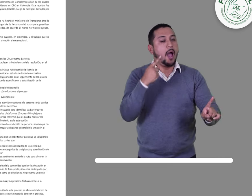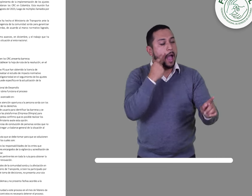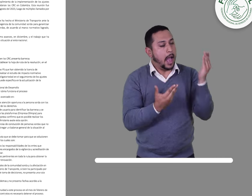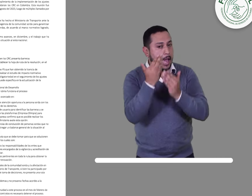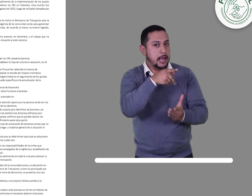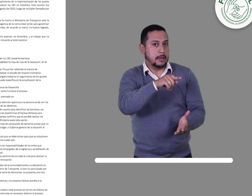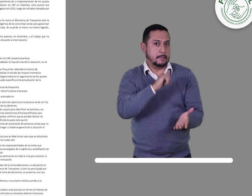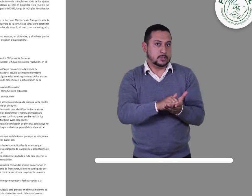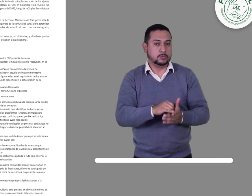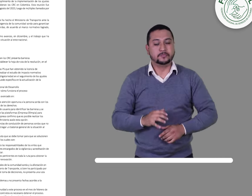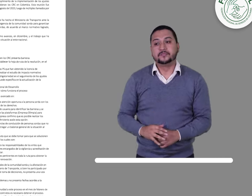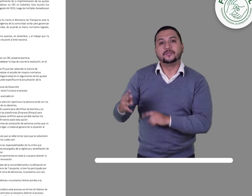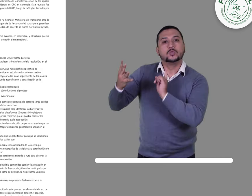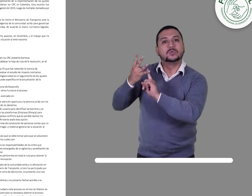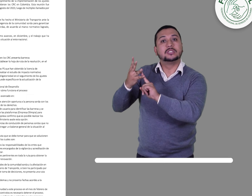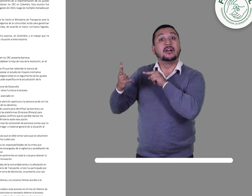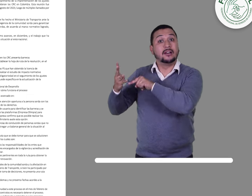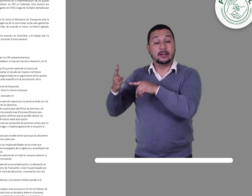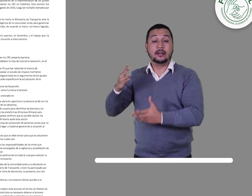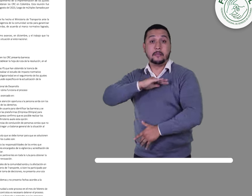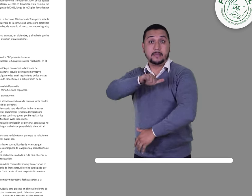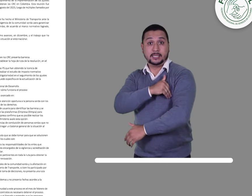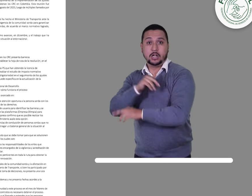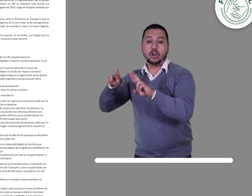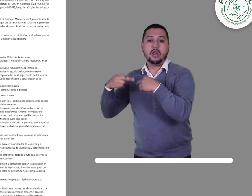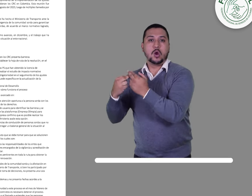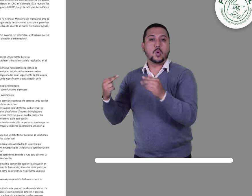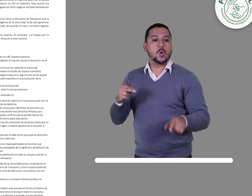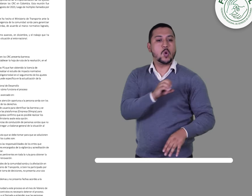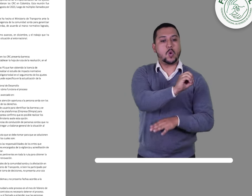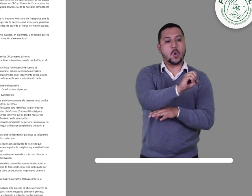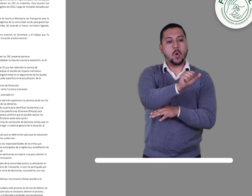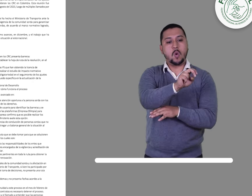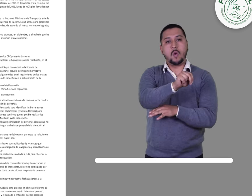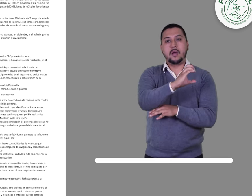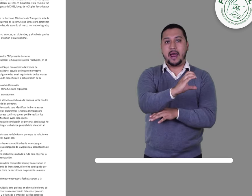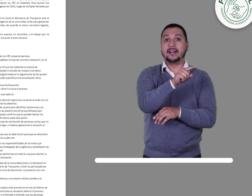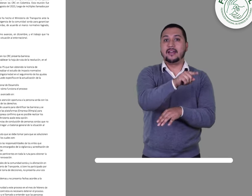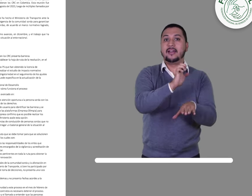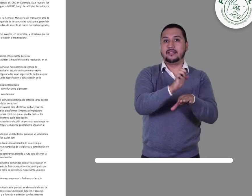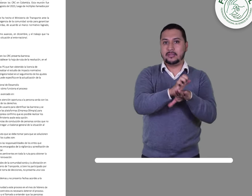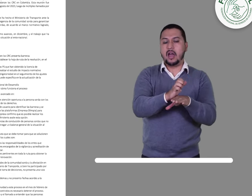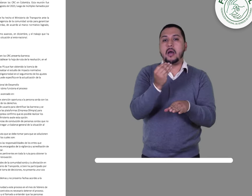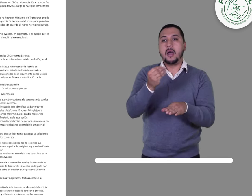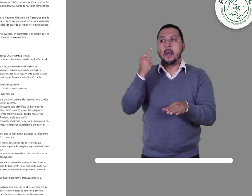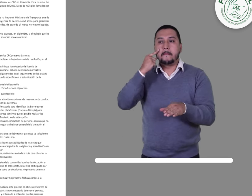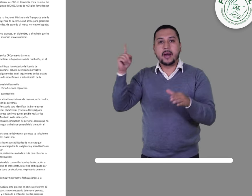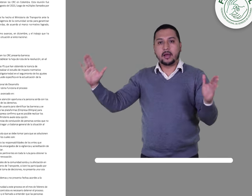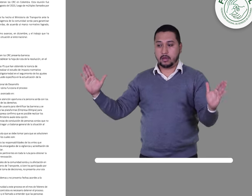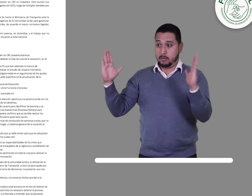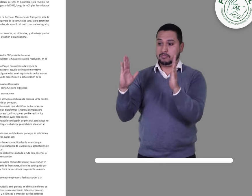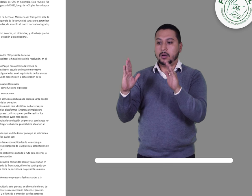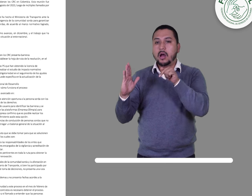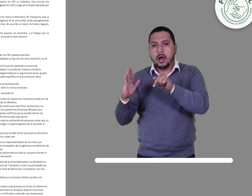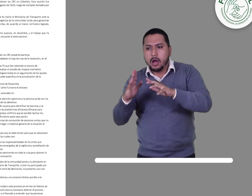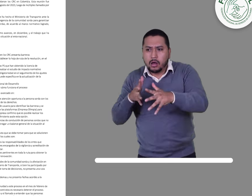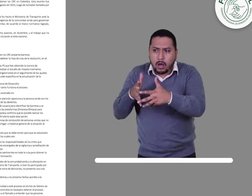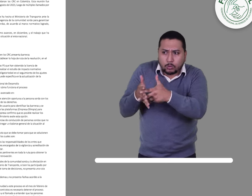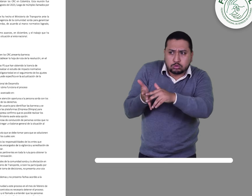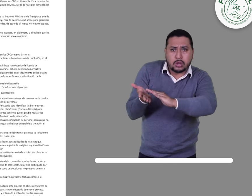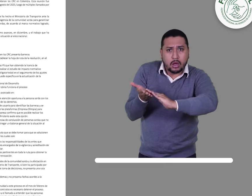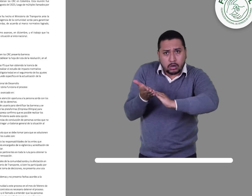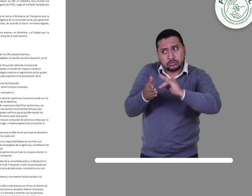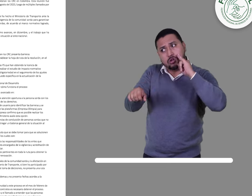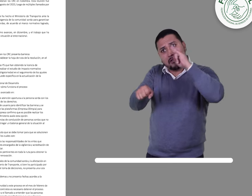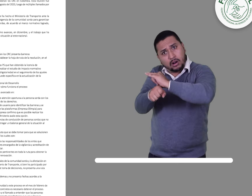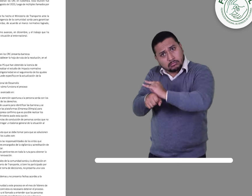4. Reunión con la UNAC para revisar la obligatoriedad en el